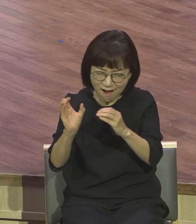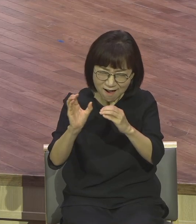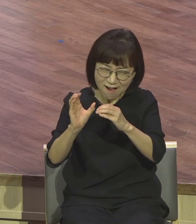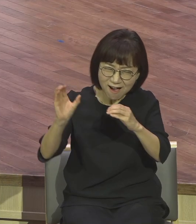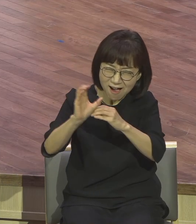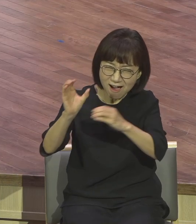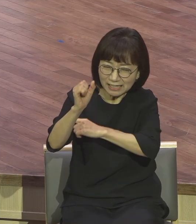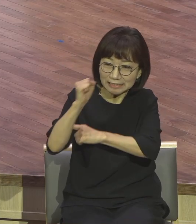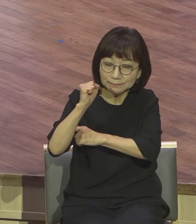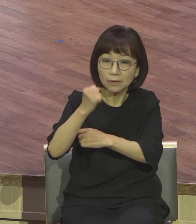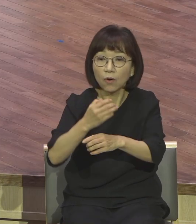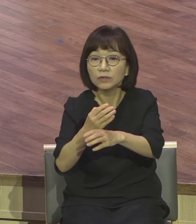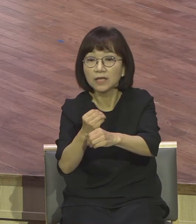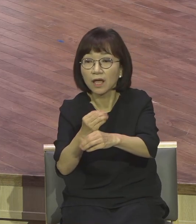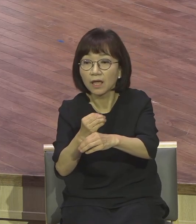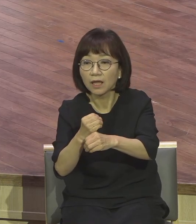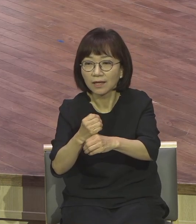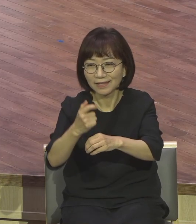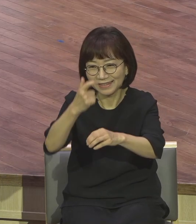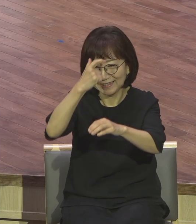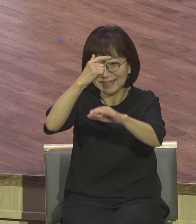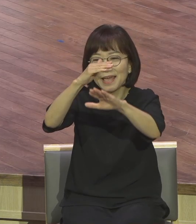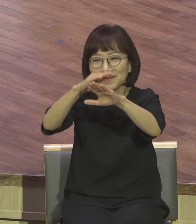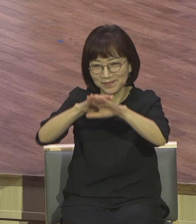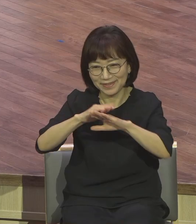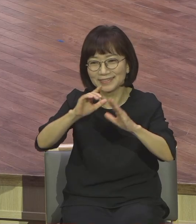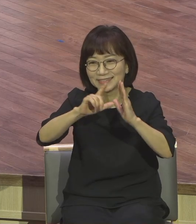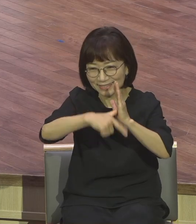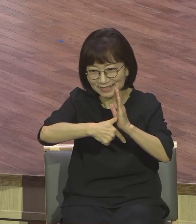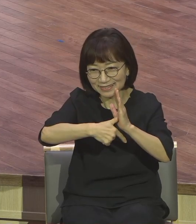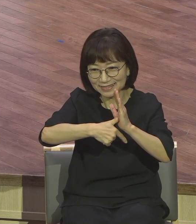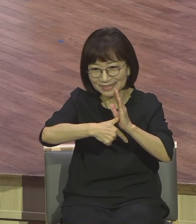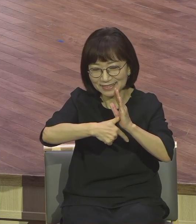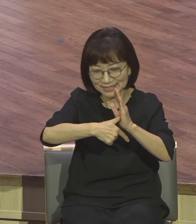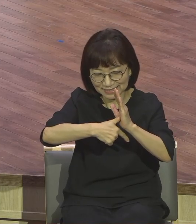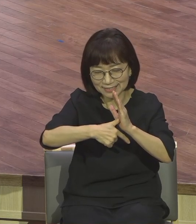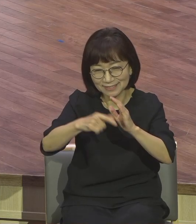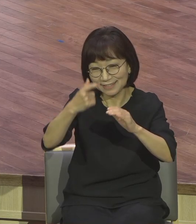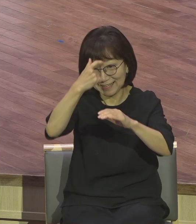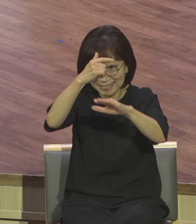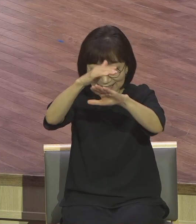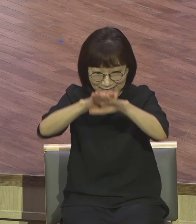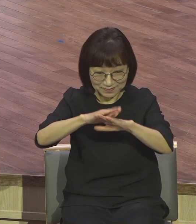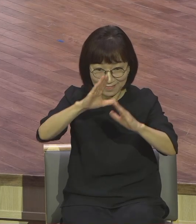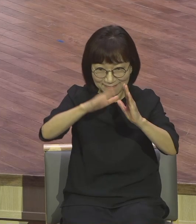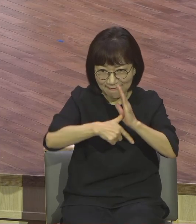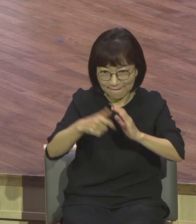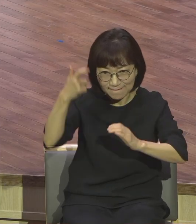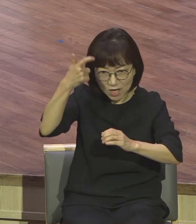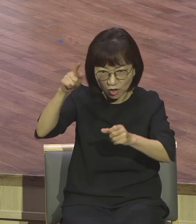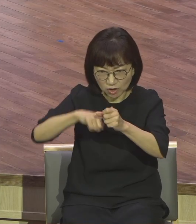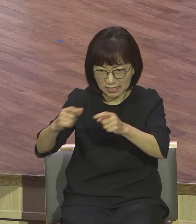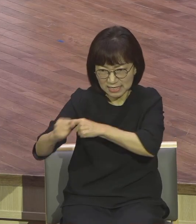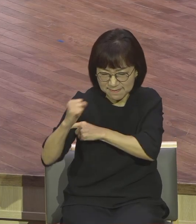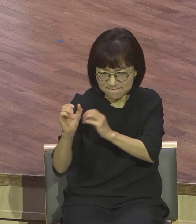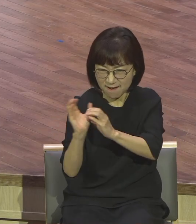업그레이드 됩니까? 예배 시간이에요. 예배 시간 예배 시간이 업그레이드 하는 시간이에요. 강단통에서